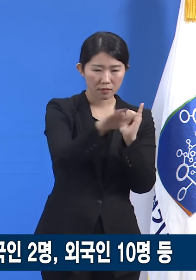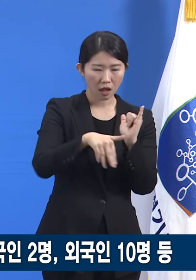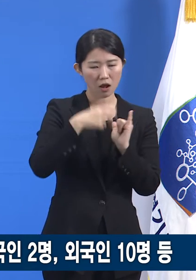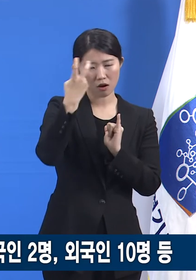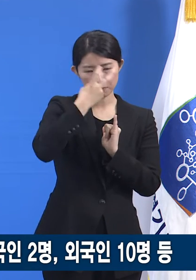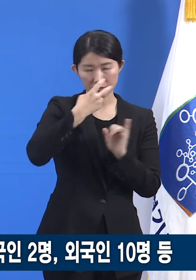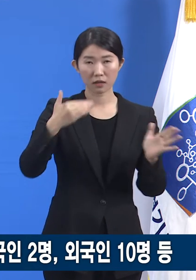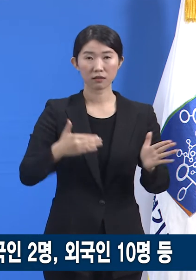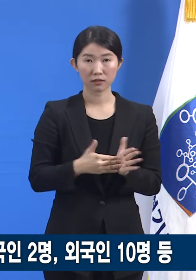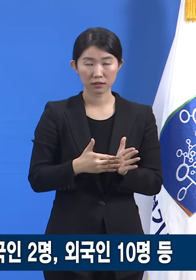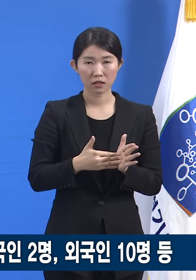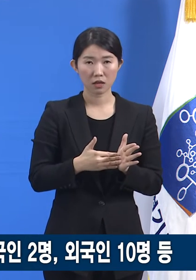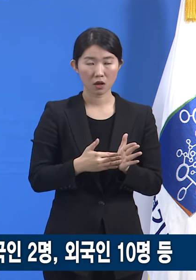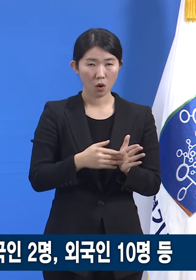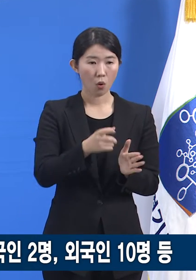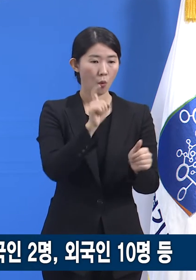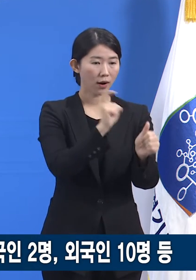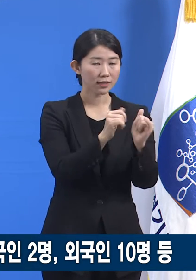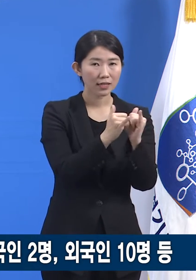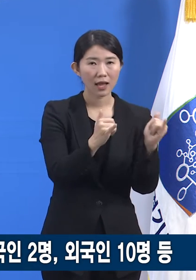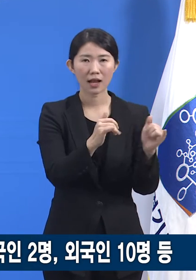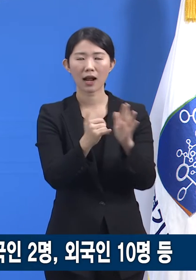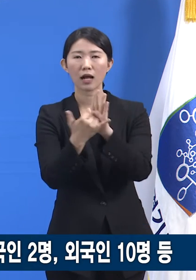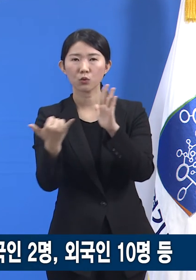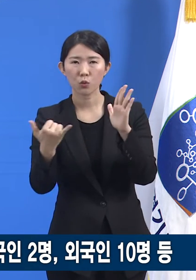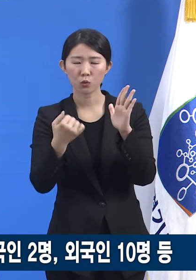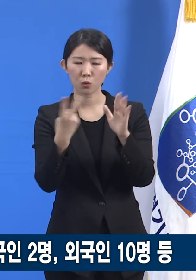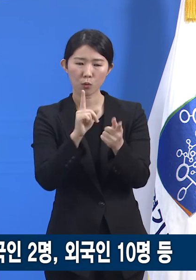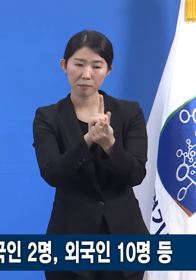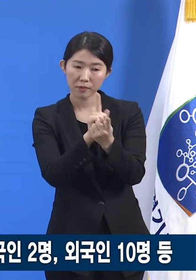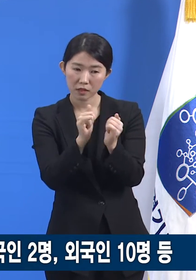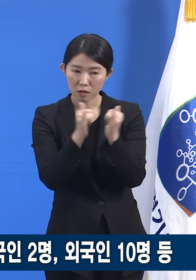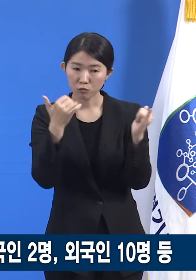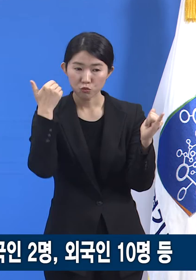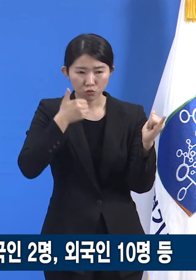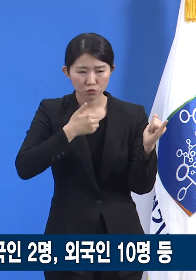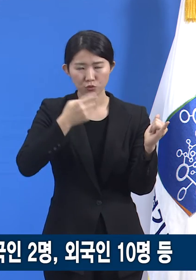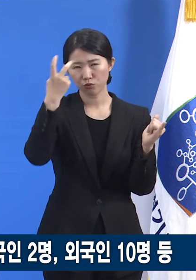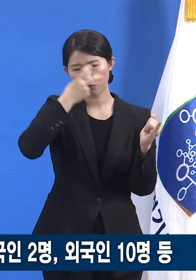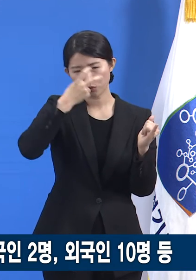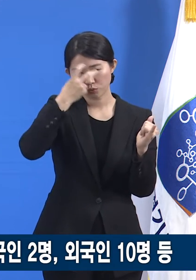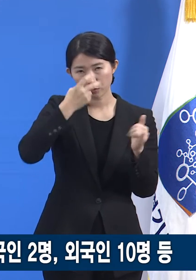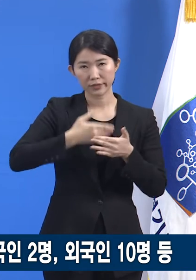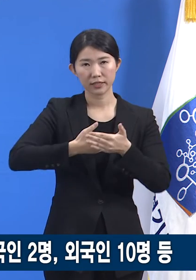확진자의 가족 등 접촉자 분류 및 추가 검사를 진행하고 있습니다.